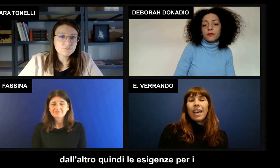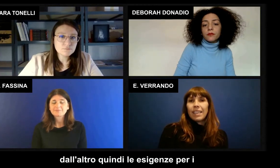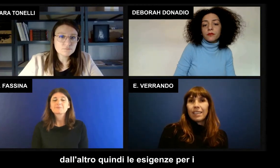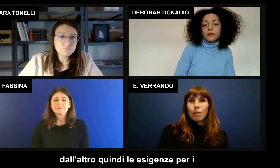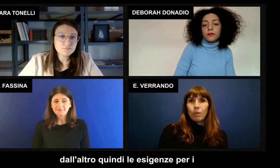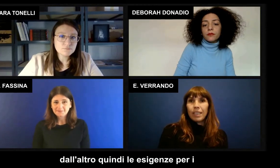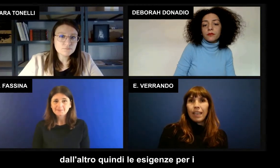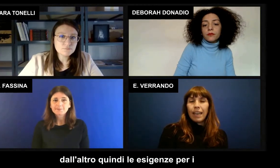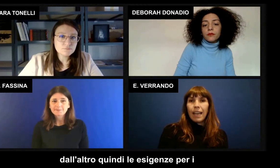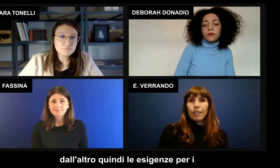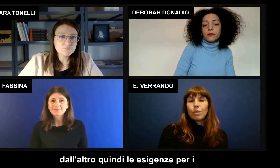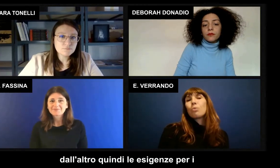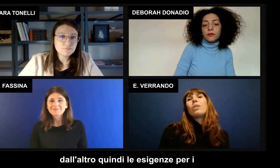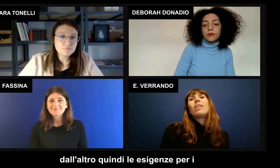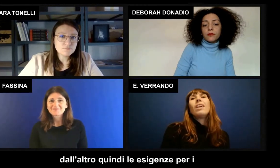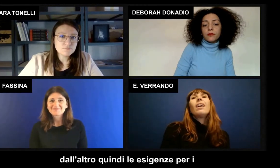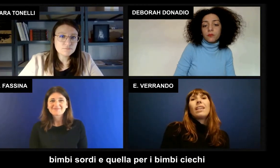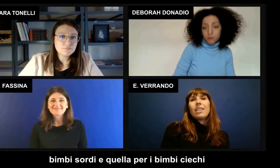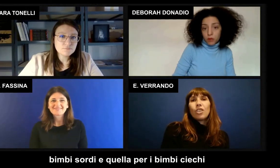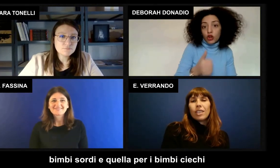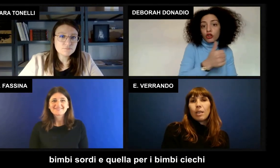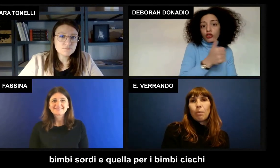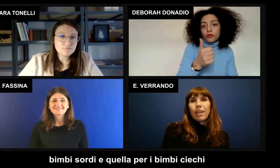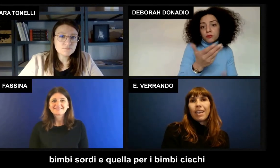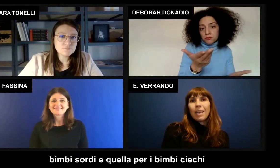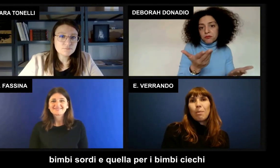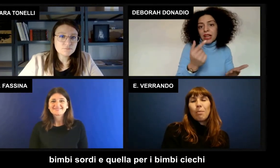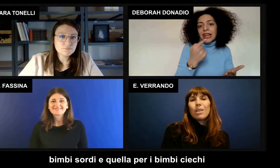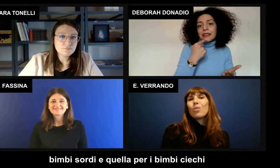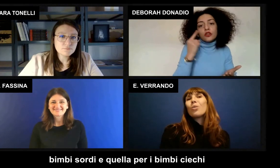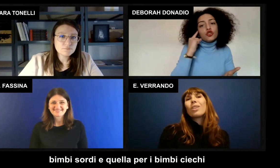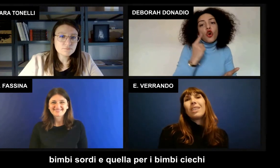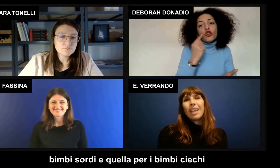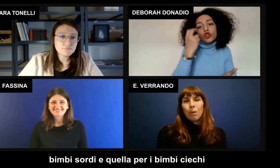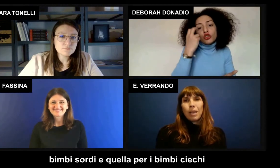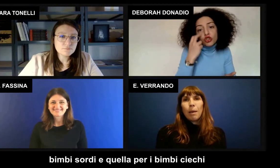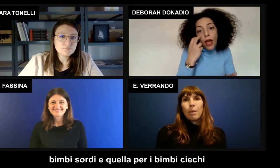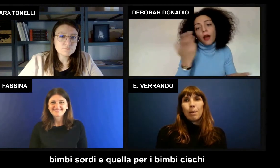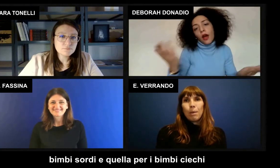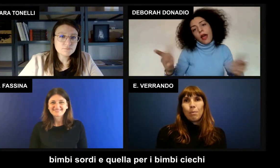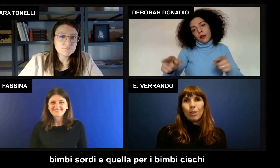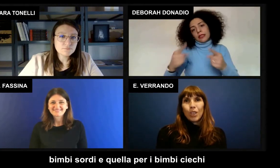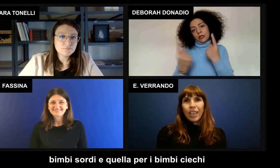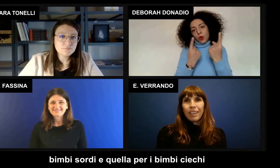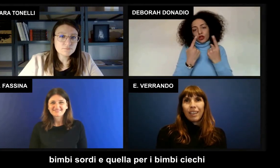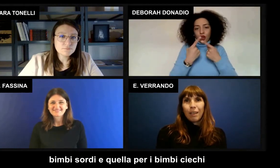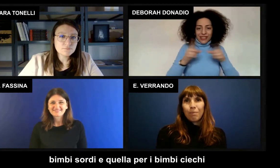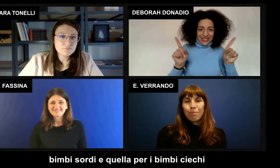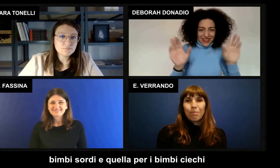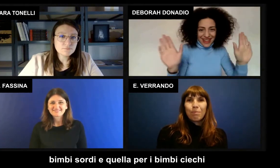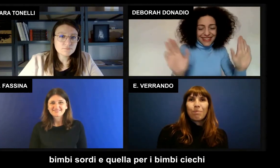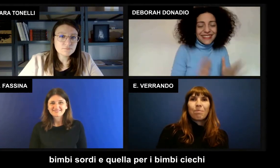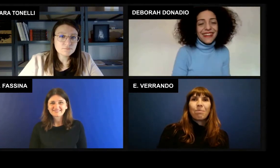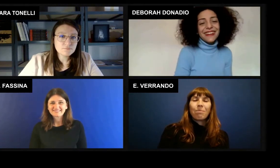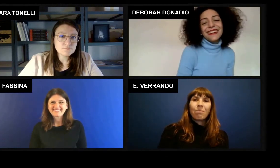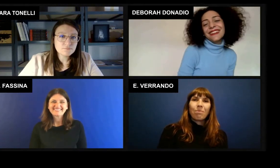diverse l'una dall'altro quindi le esigenze per i bimbi sordi e quella per i bimbi ciechi